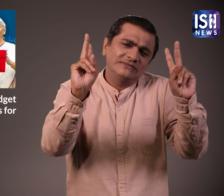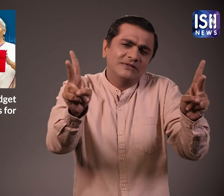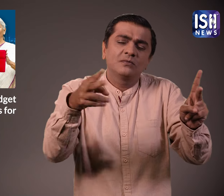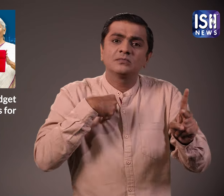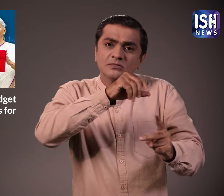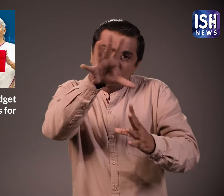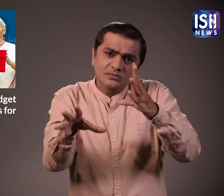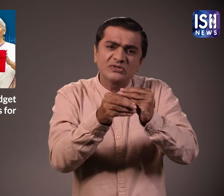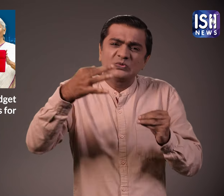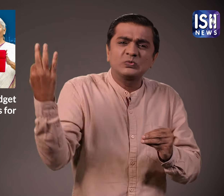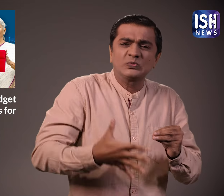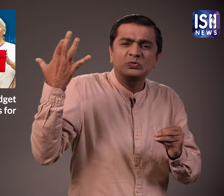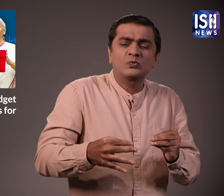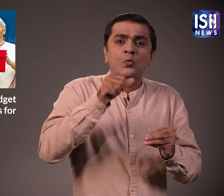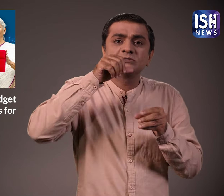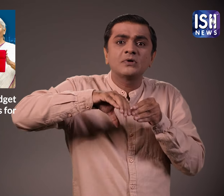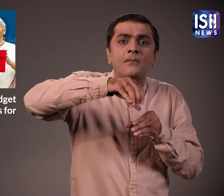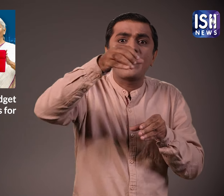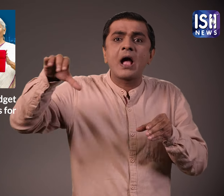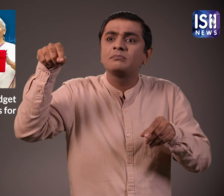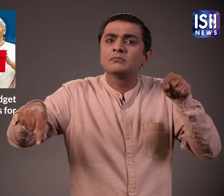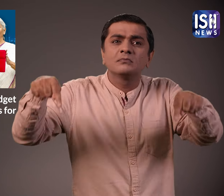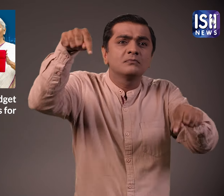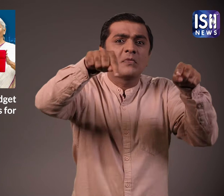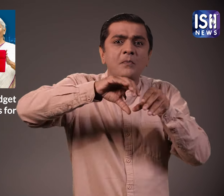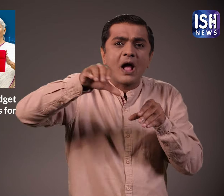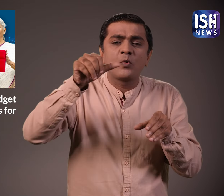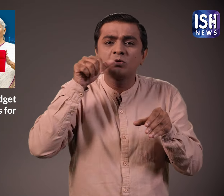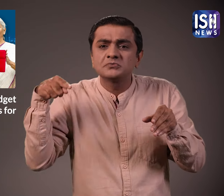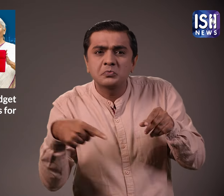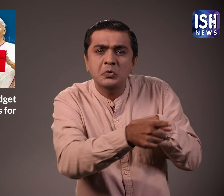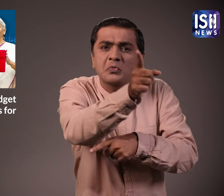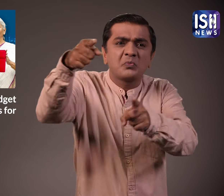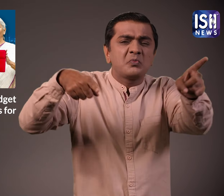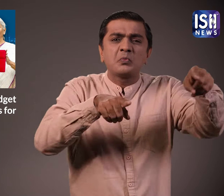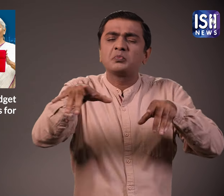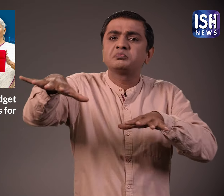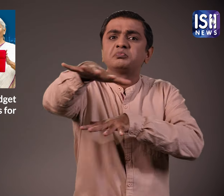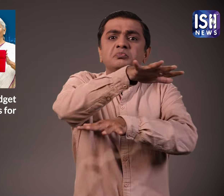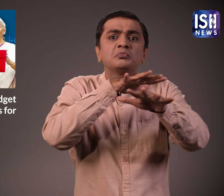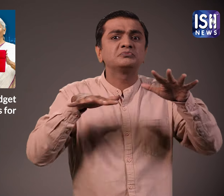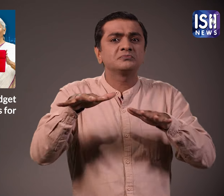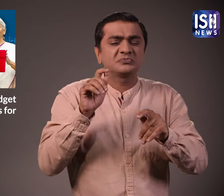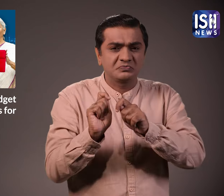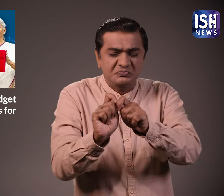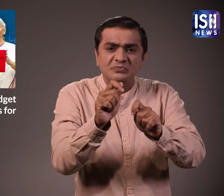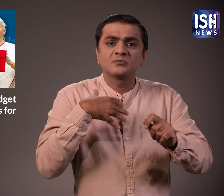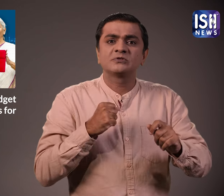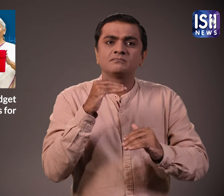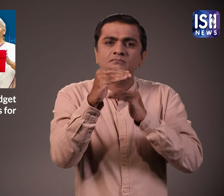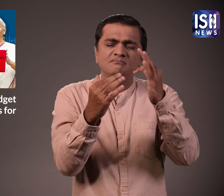और नई जल आपूर्ती प्रणालियों का निर्मान करने का निर्ने लिया है बहुत खूब